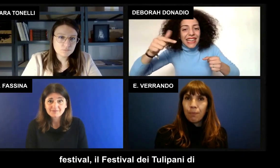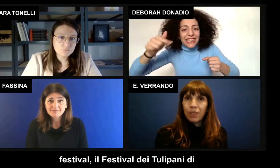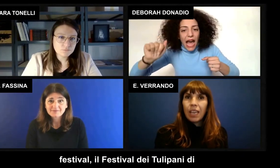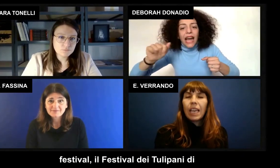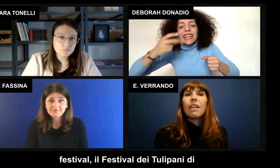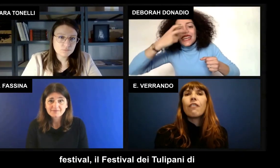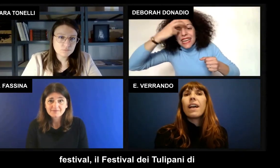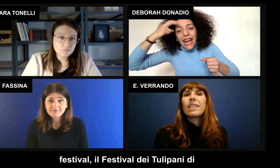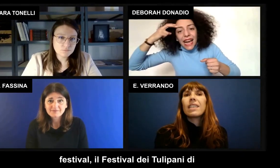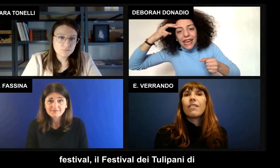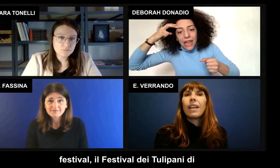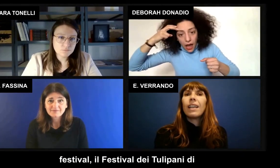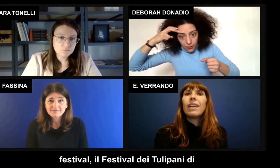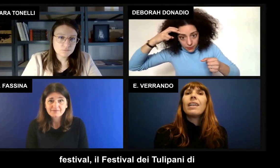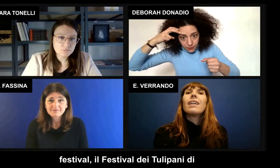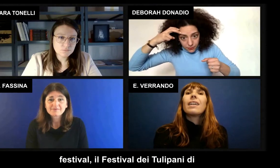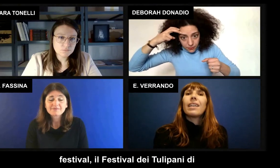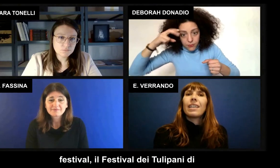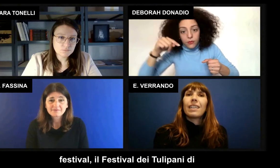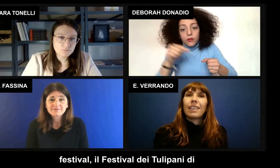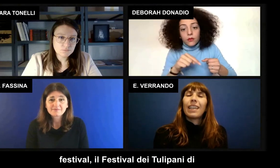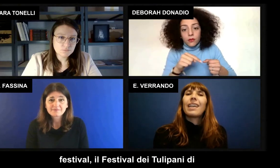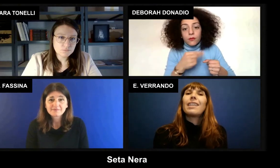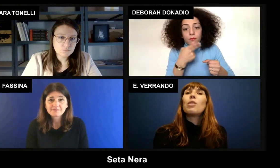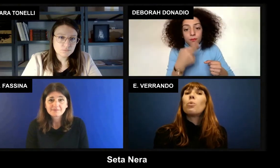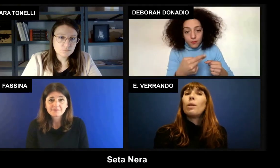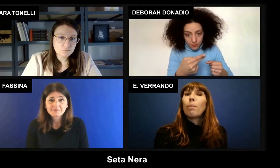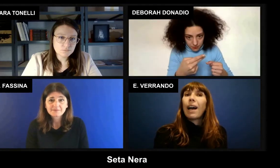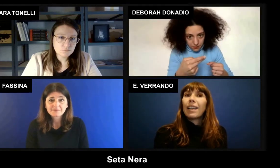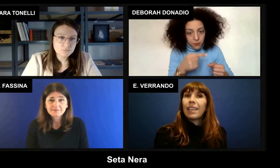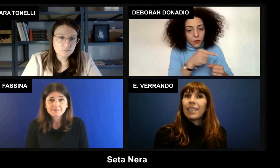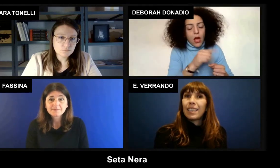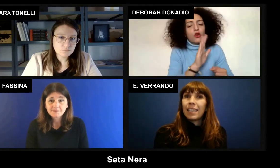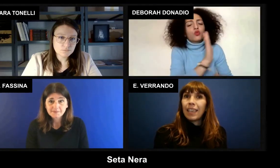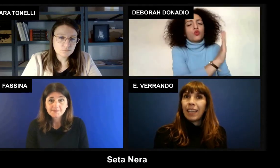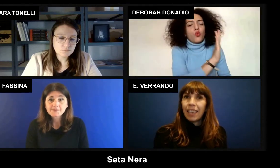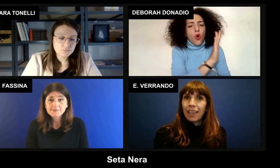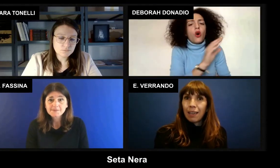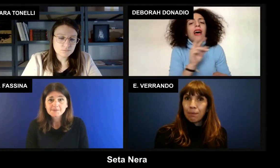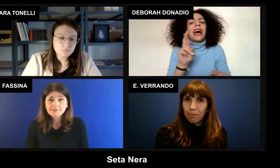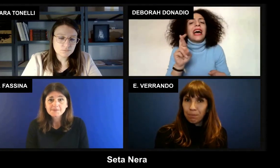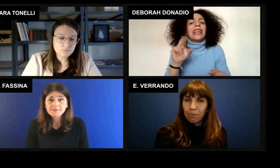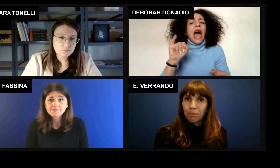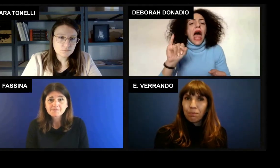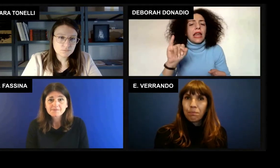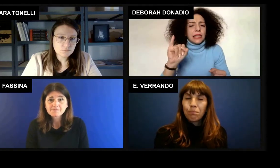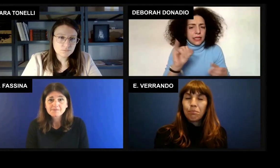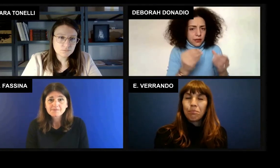il festival dei tulipani di seta nera